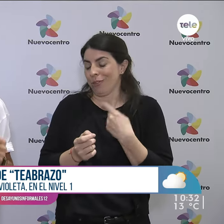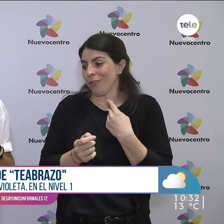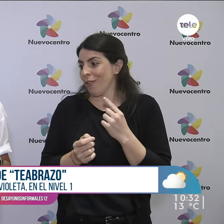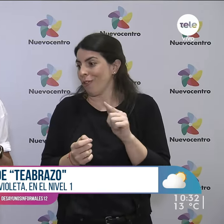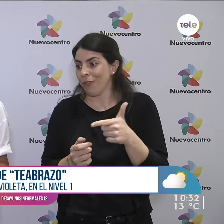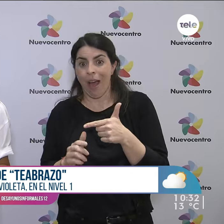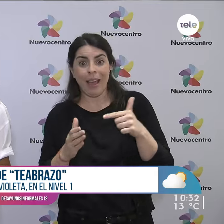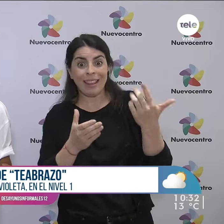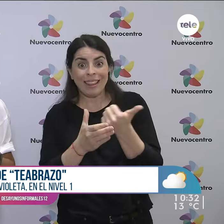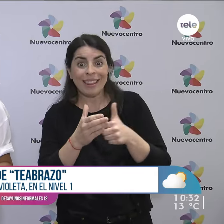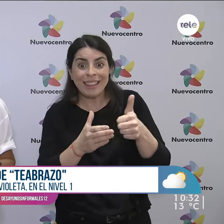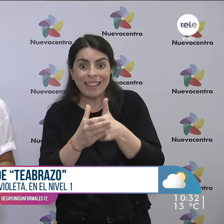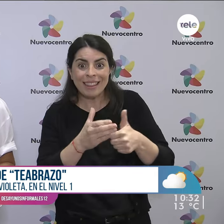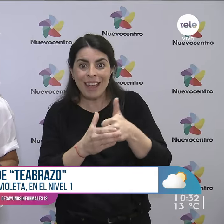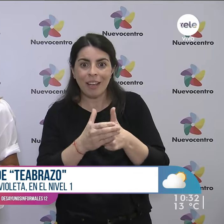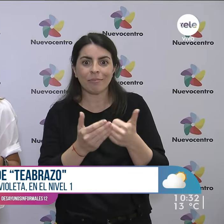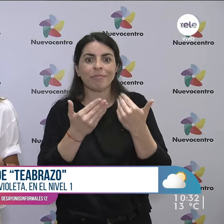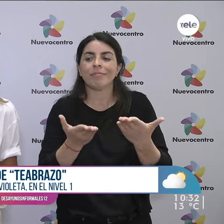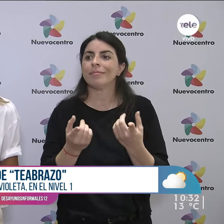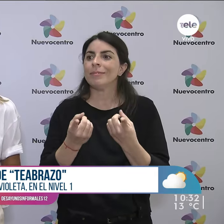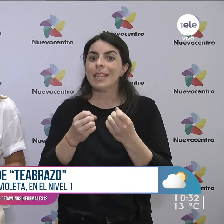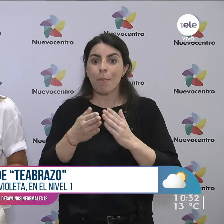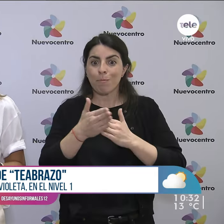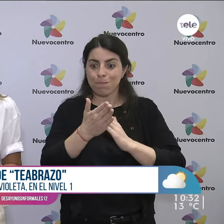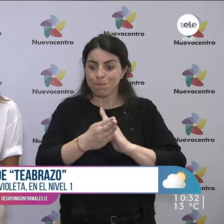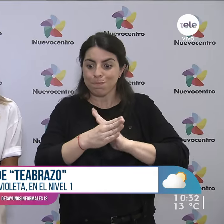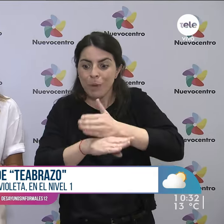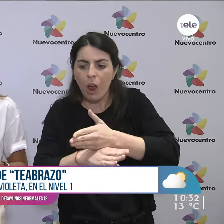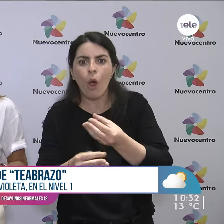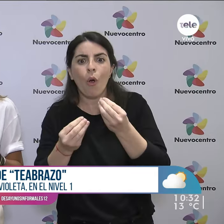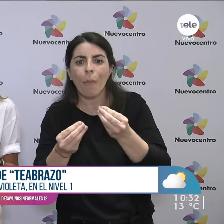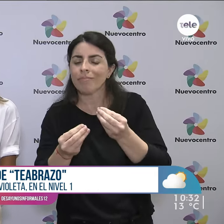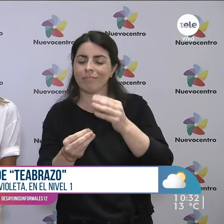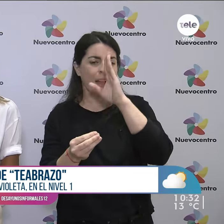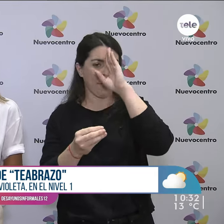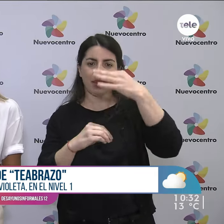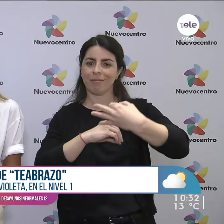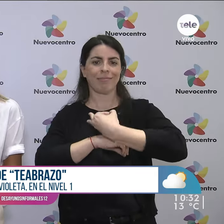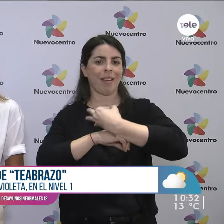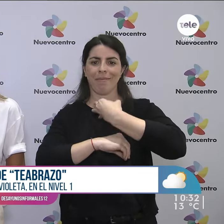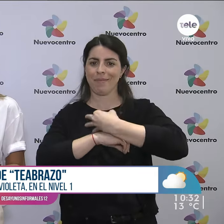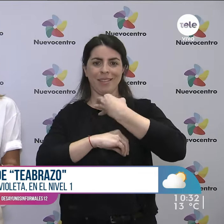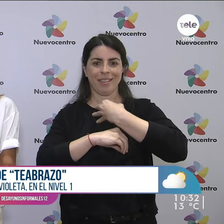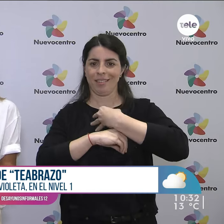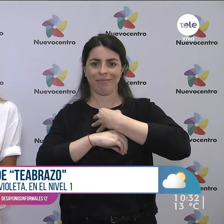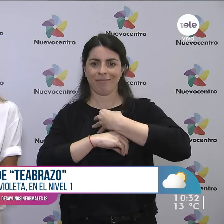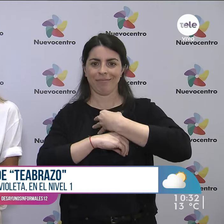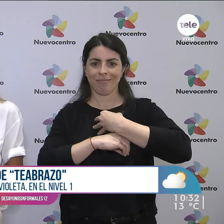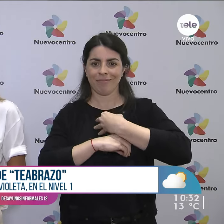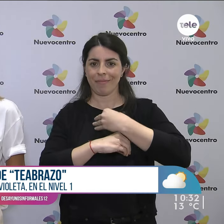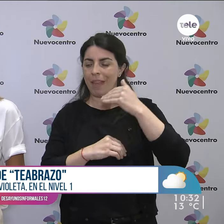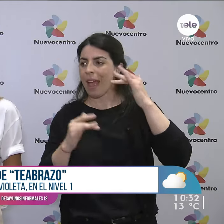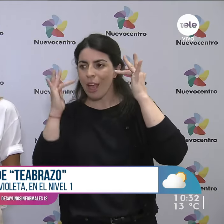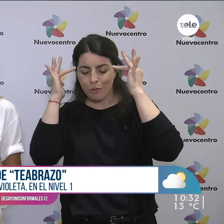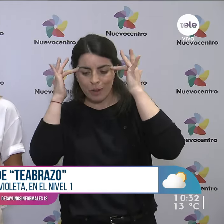La única forma de bajar barreras es entender, es capacitarnos, es profundizar en lo que pasa. Y en ese camino es que